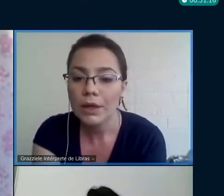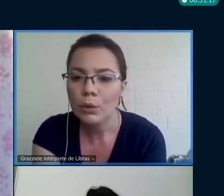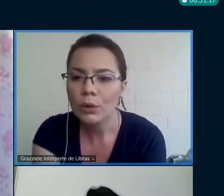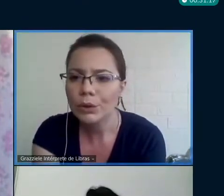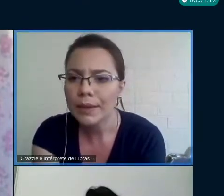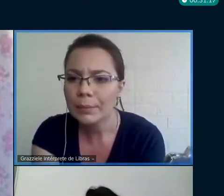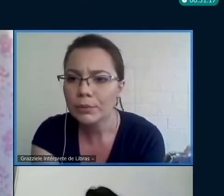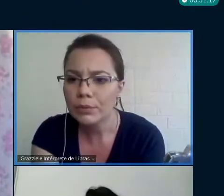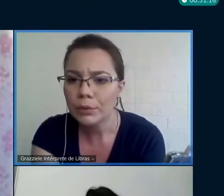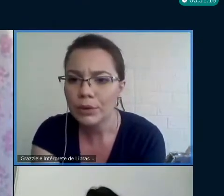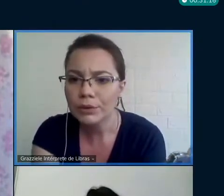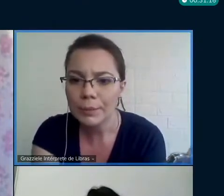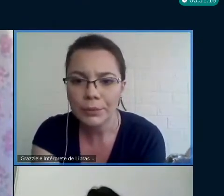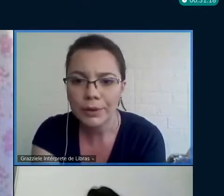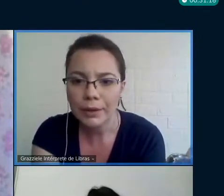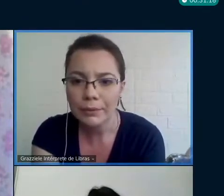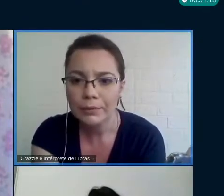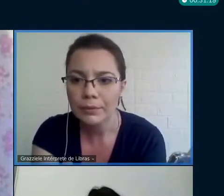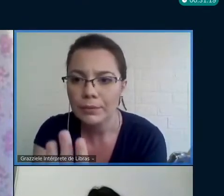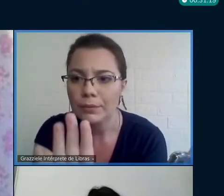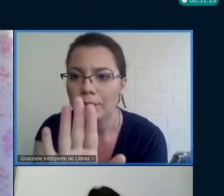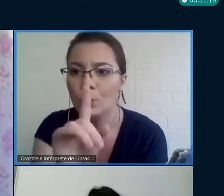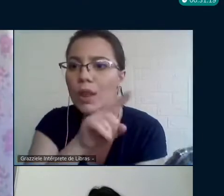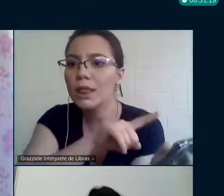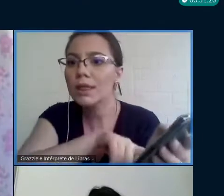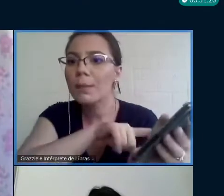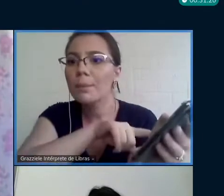e quanto ao tempo, quanto tempo eu tenho?